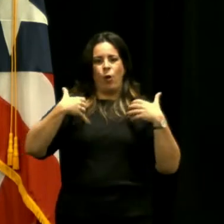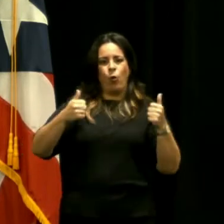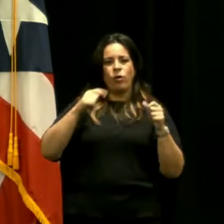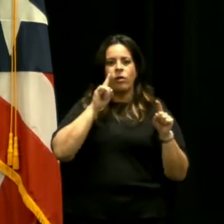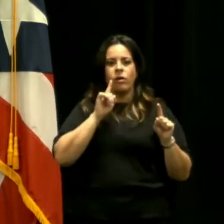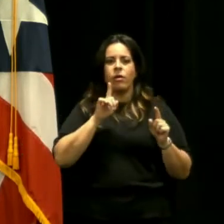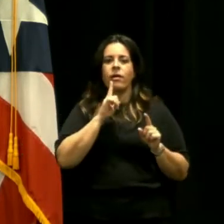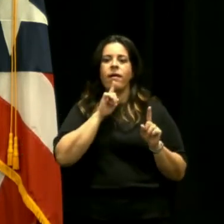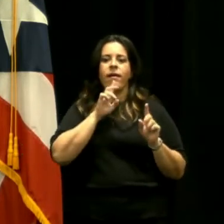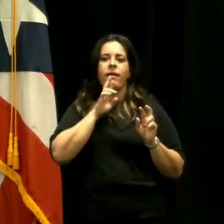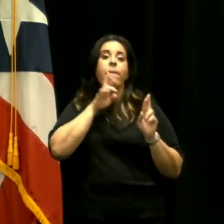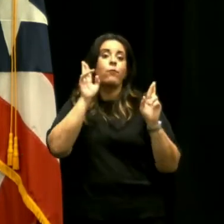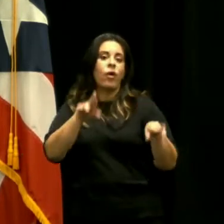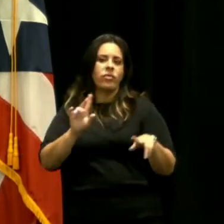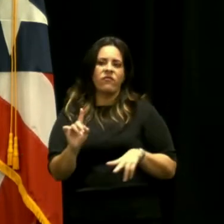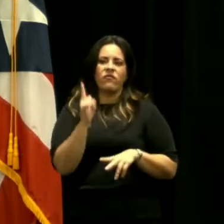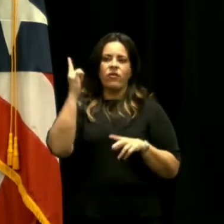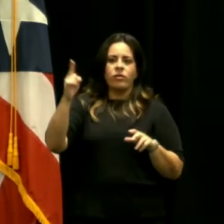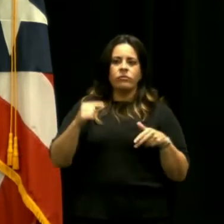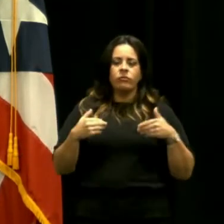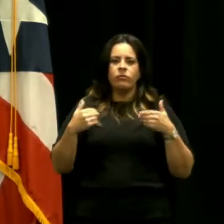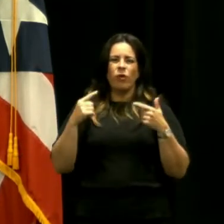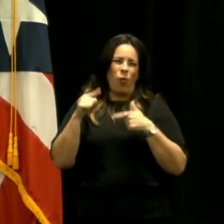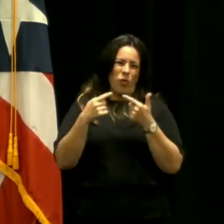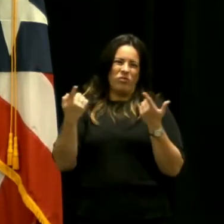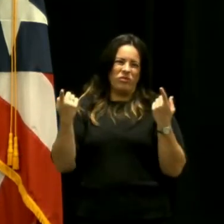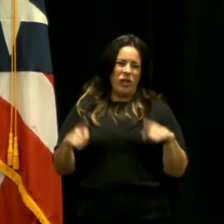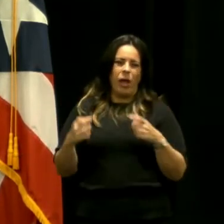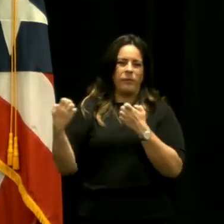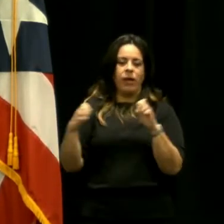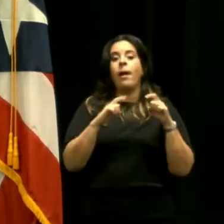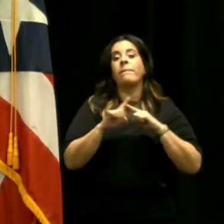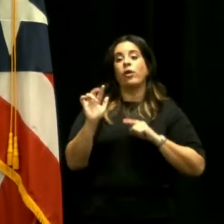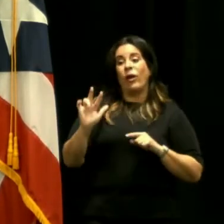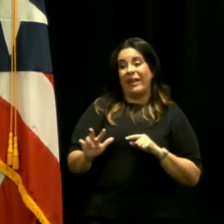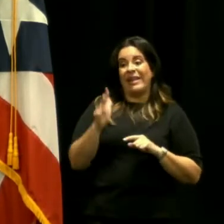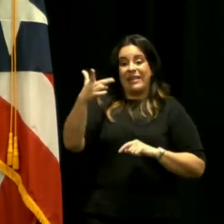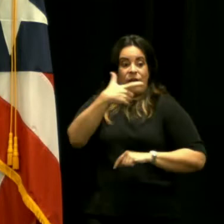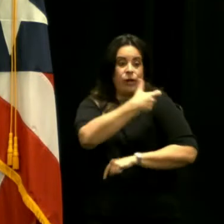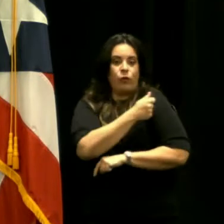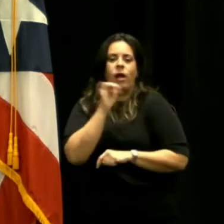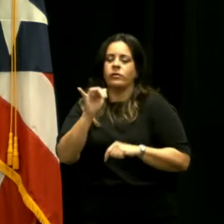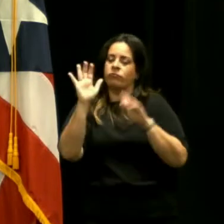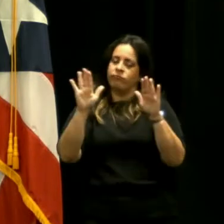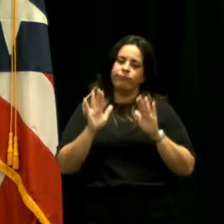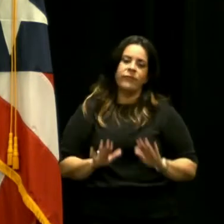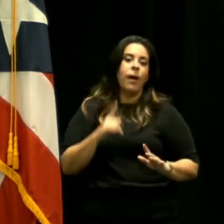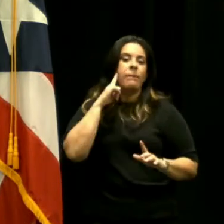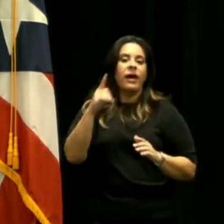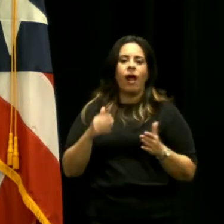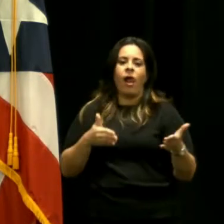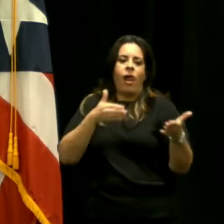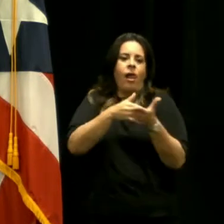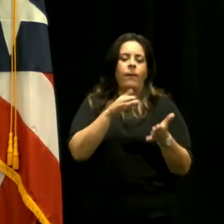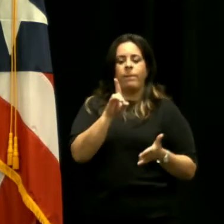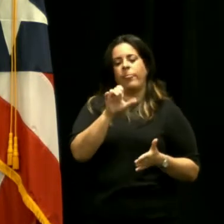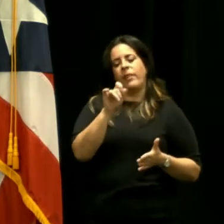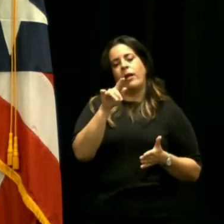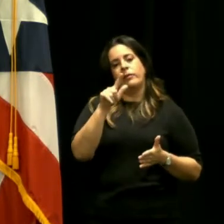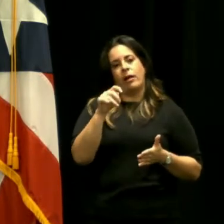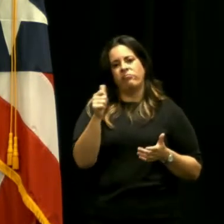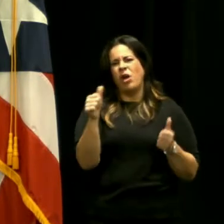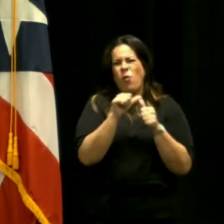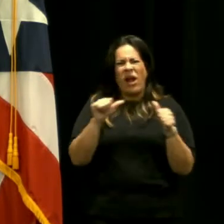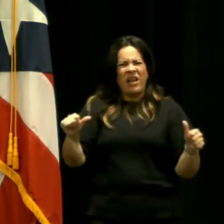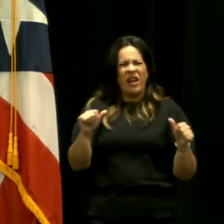tercera dosis es excelente para combatir también la variante delta y cualquier otra variante que